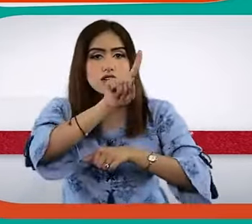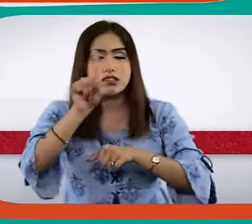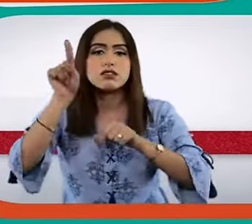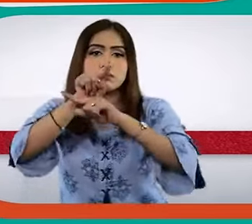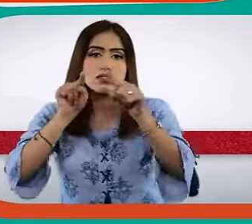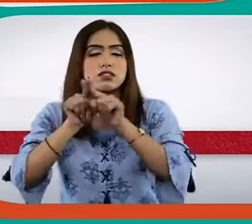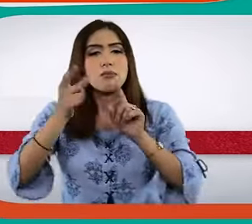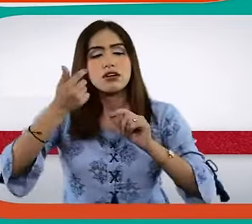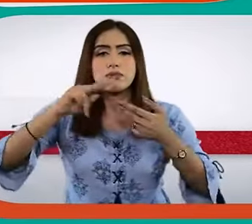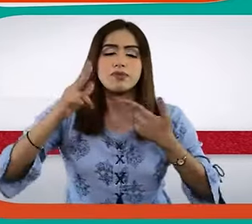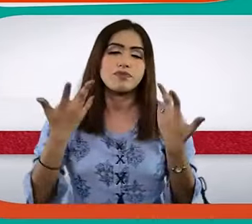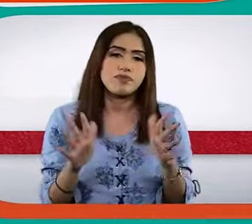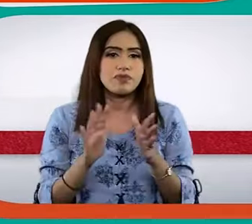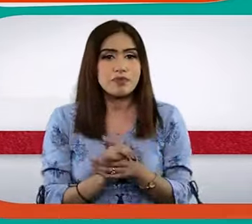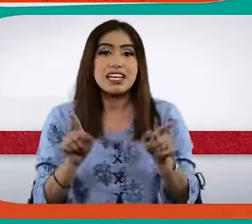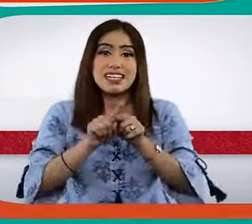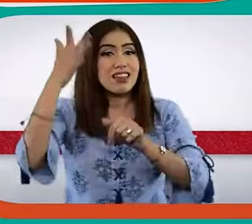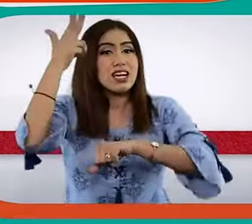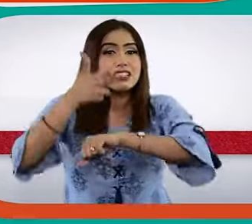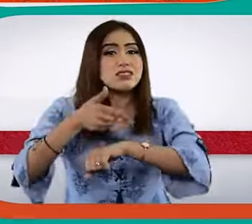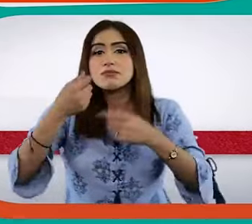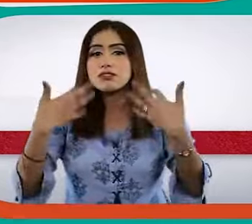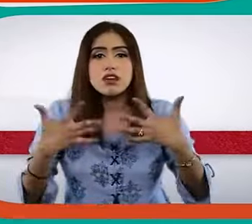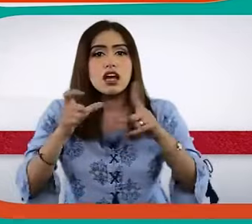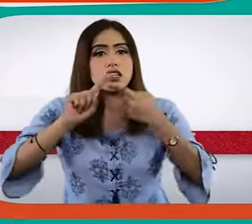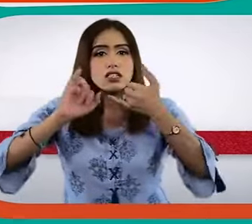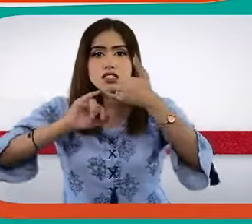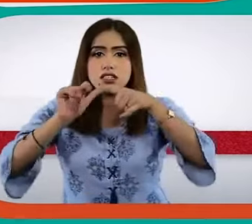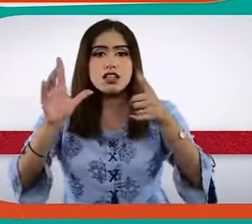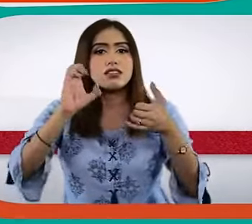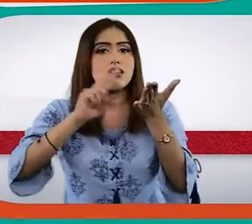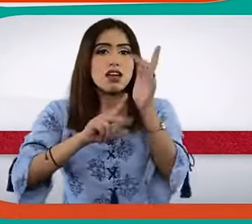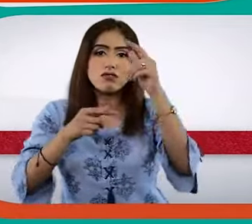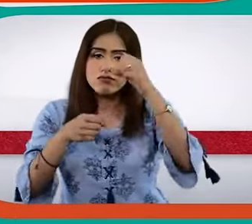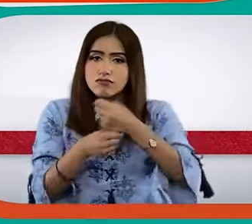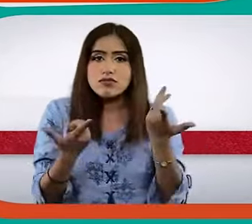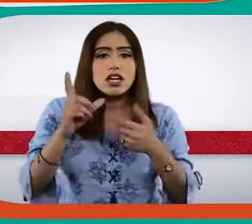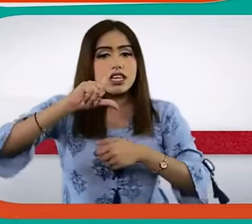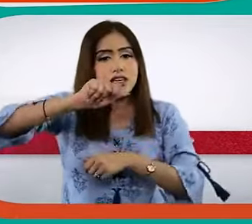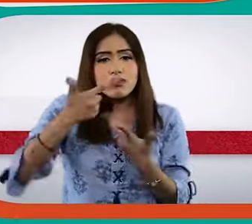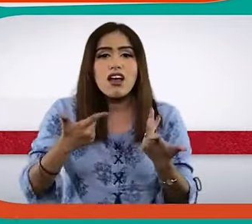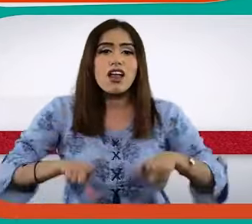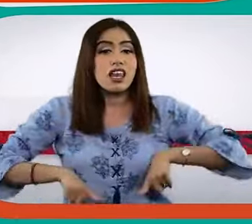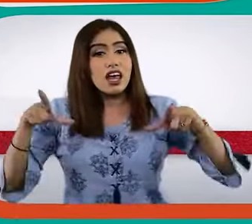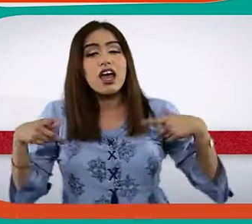किराय में 11% की बढ़ोतरी कर दी है, तो पेट्रोल हो गया, डीजल हो गया, CNG हो गया, नीम्भू हो गया, जीवन